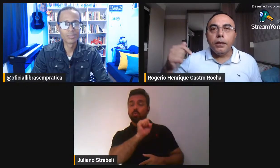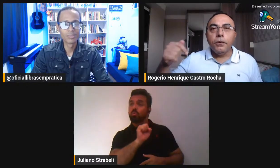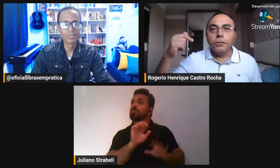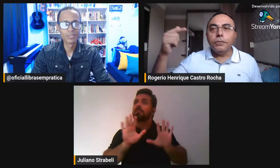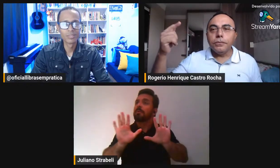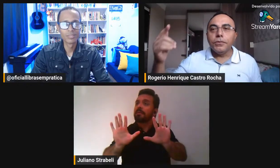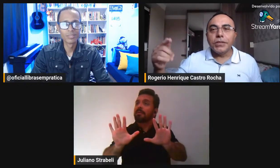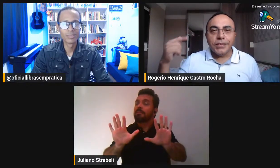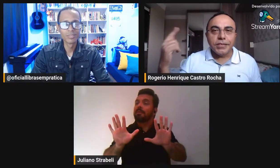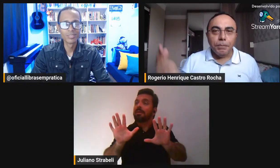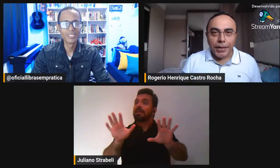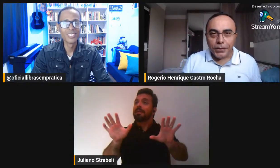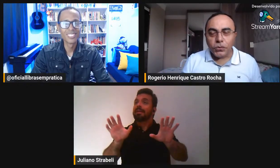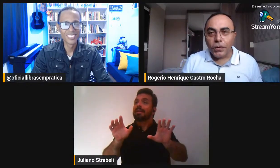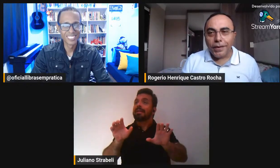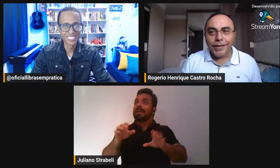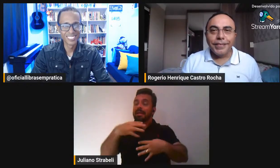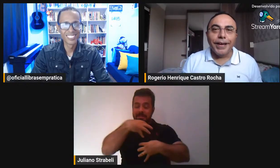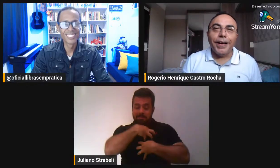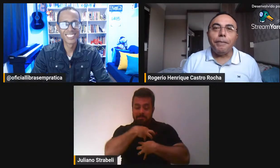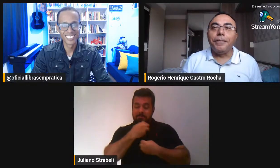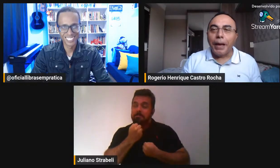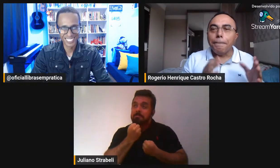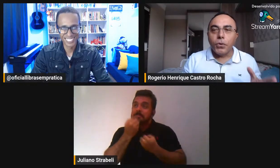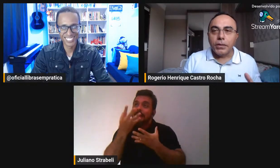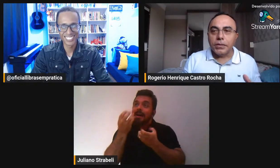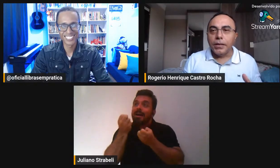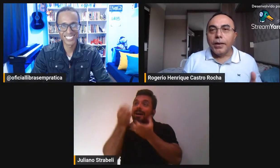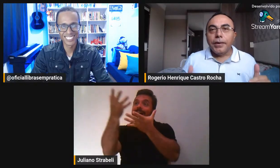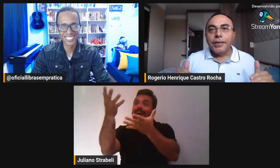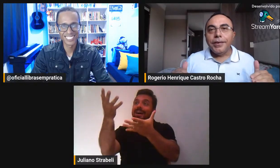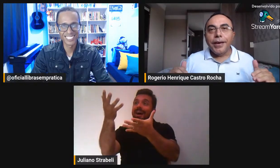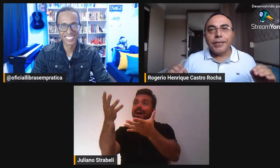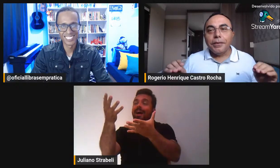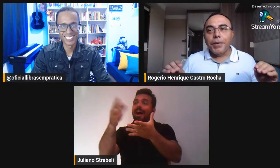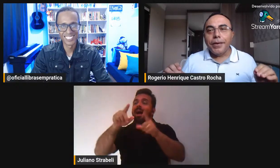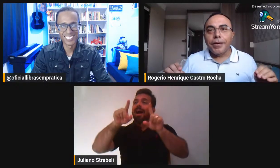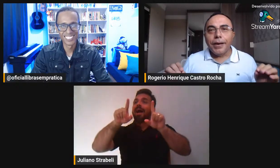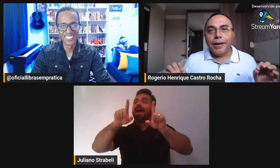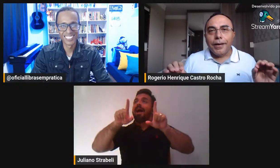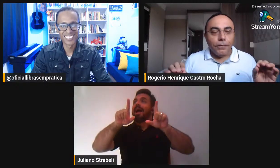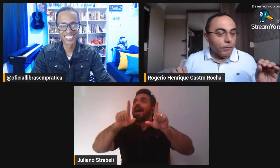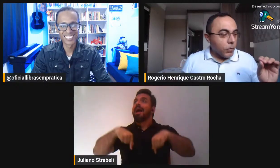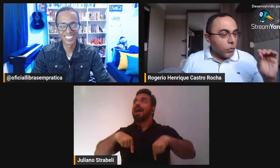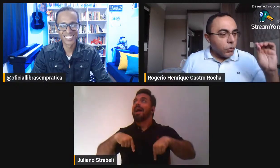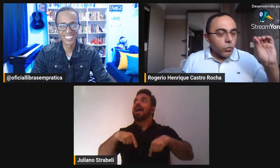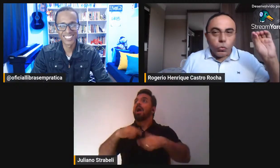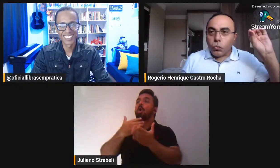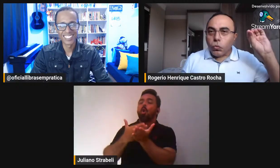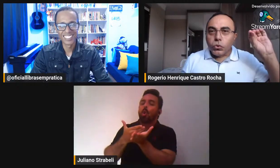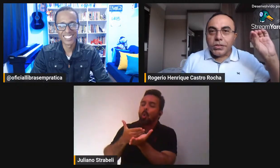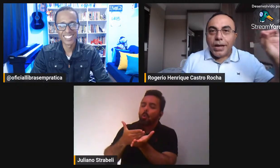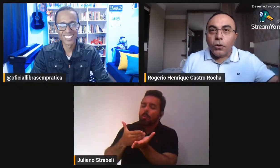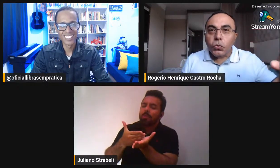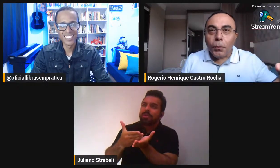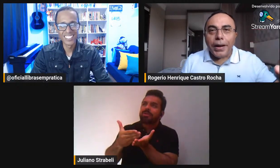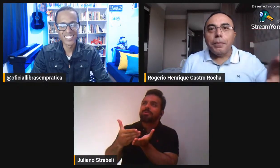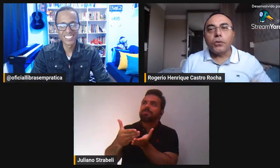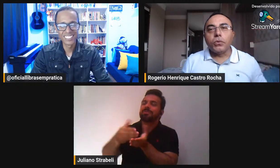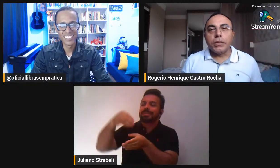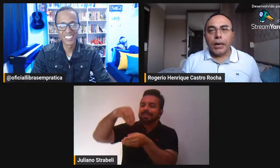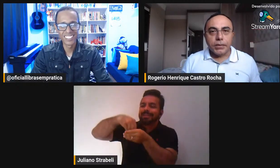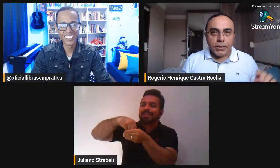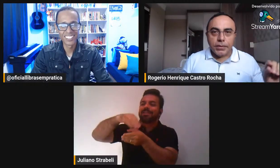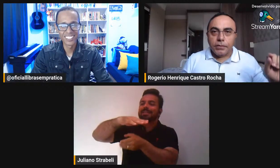certidão de nascimento na poesia, e é também o salto